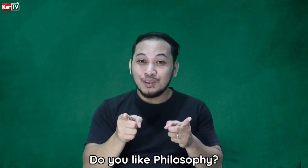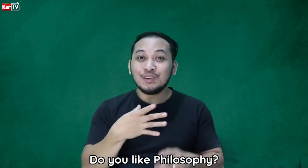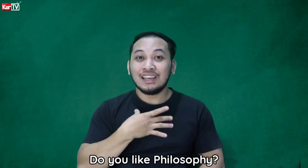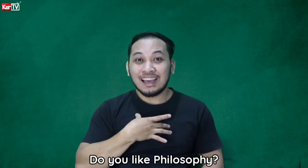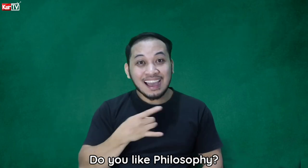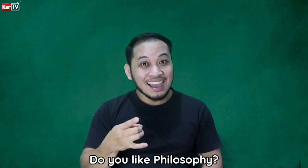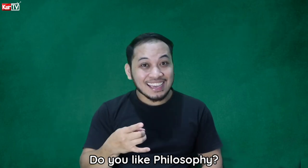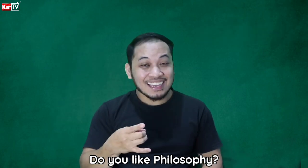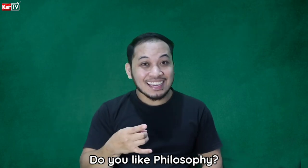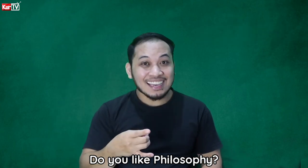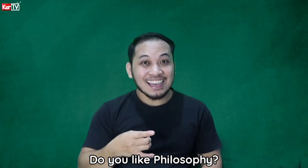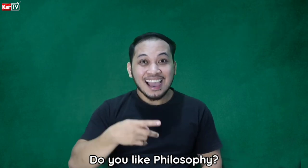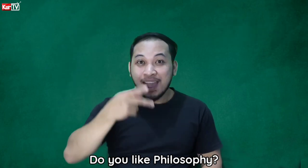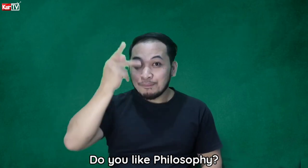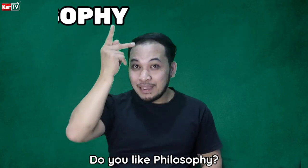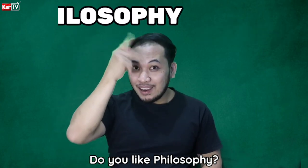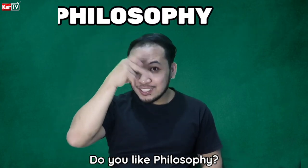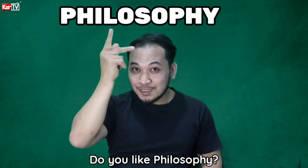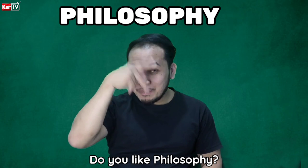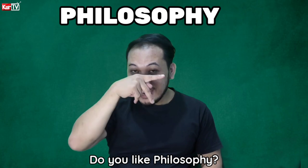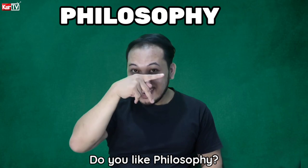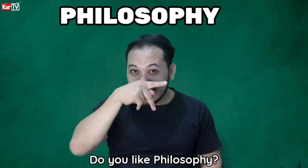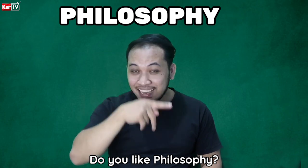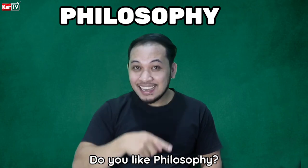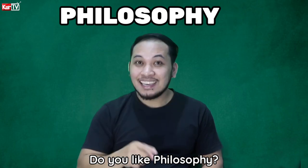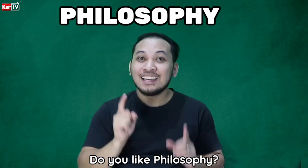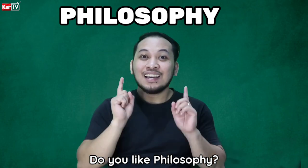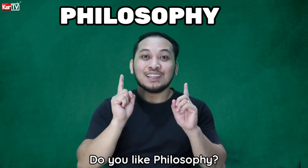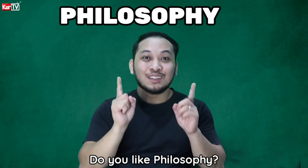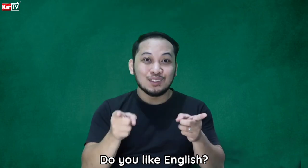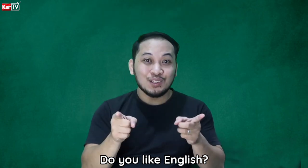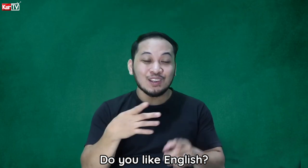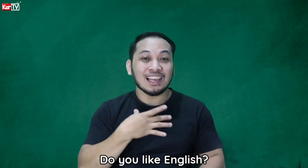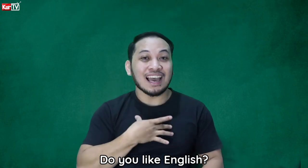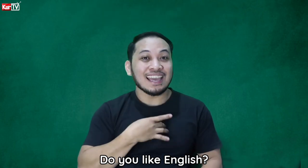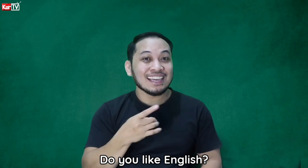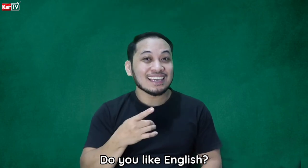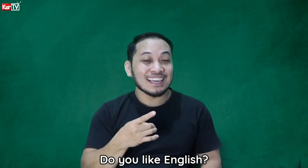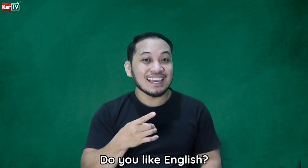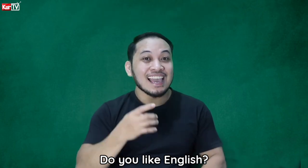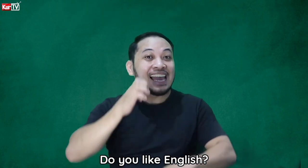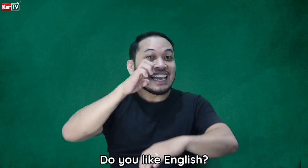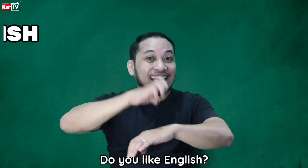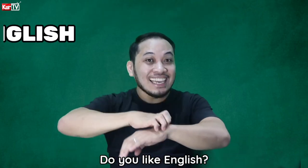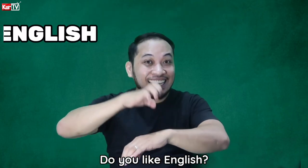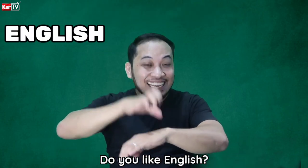you like philosophy? Do you like English?